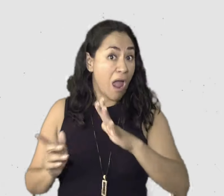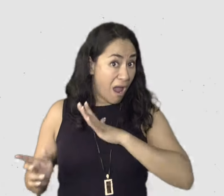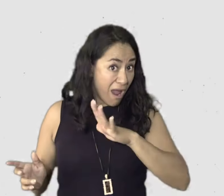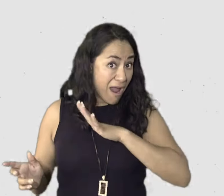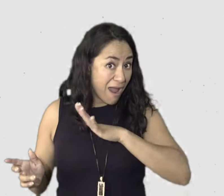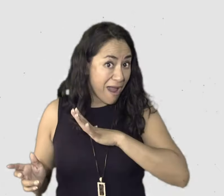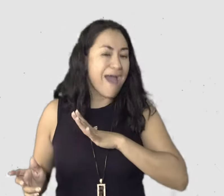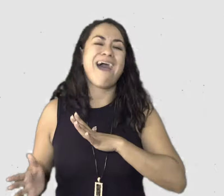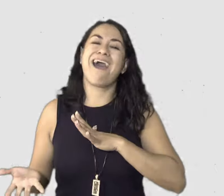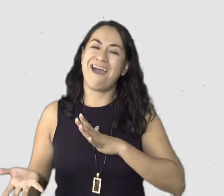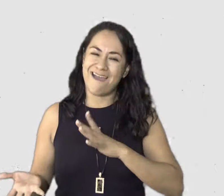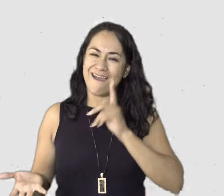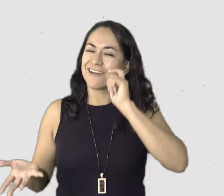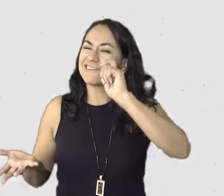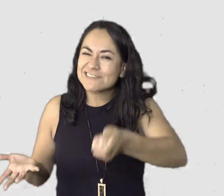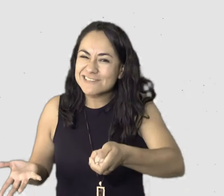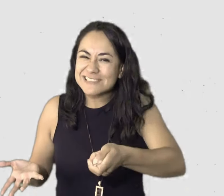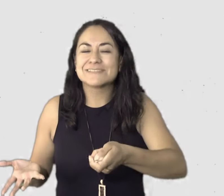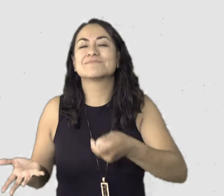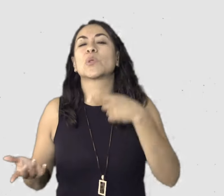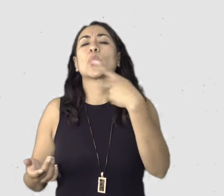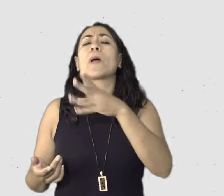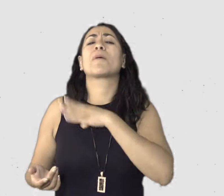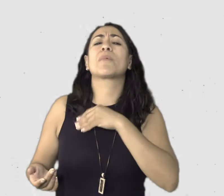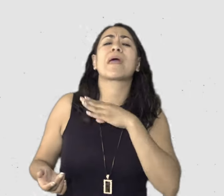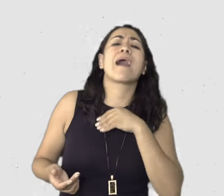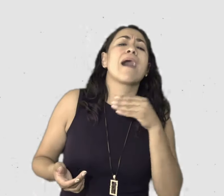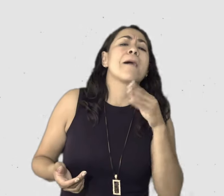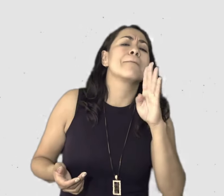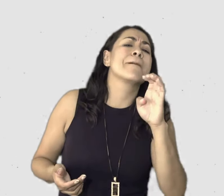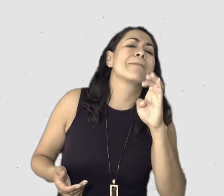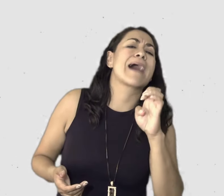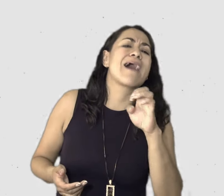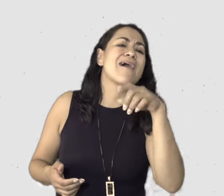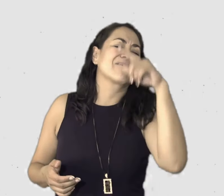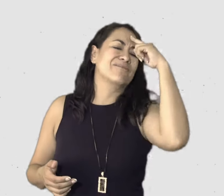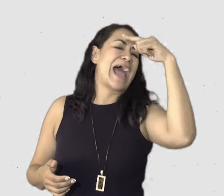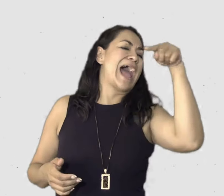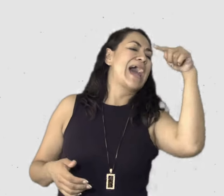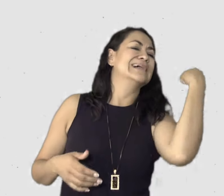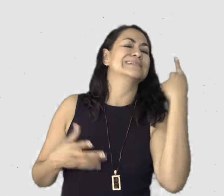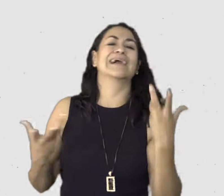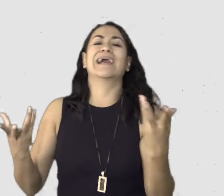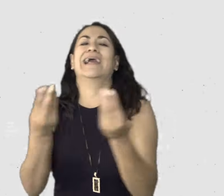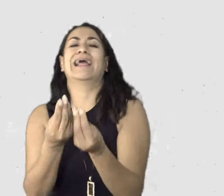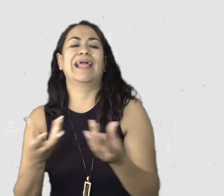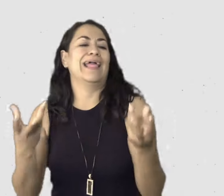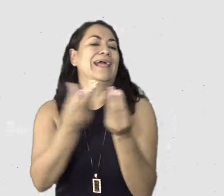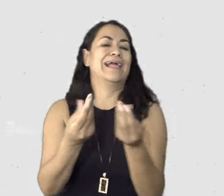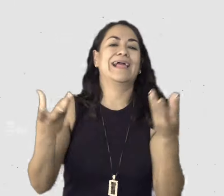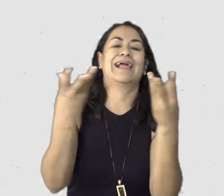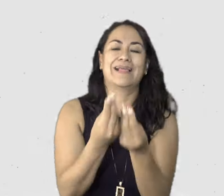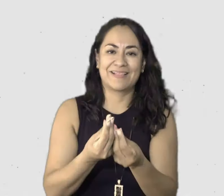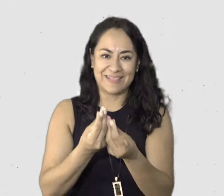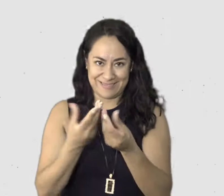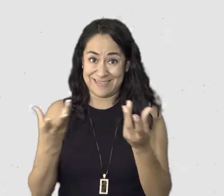bebés están chiquititos es mucho más fácil reunirnos y compartir espacios porque los bebés se van a acoplar a nuestros planes